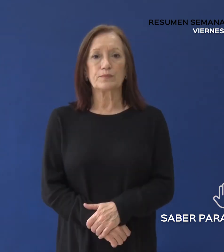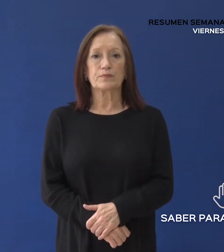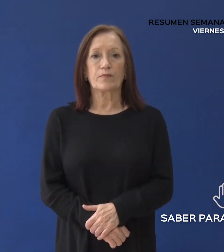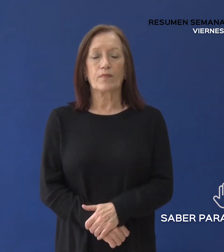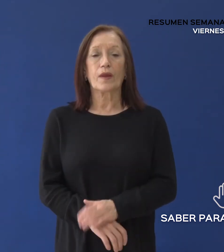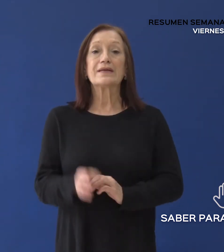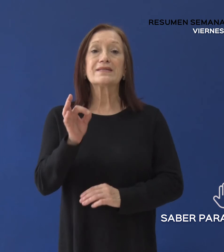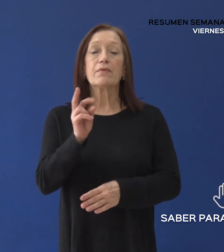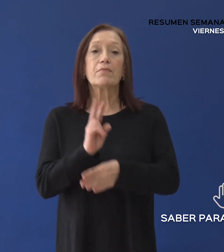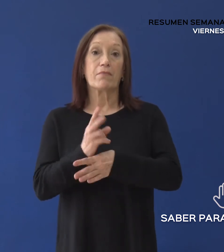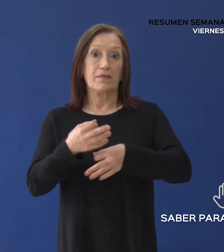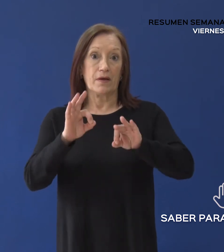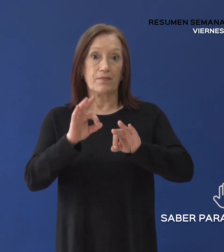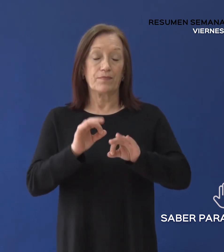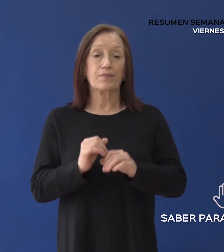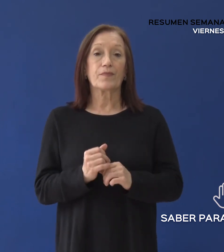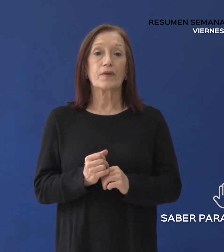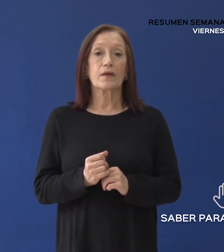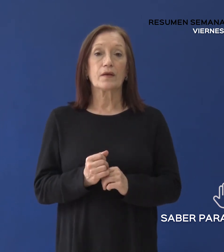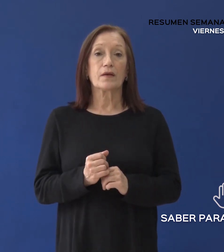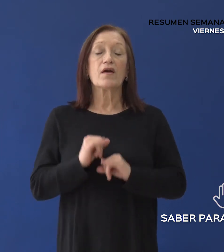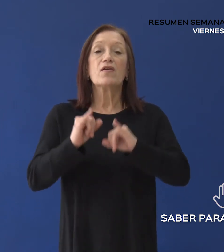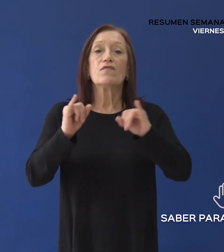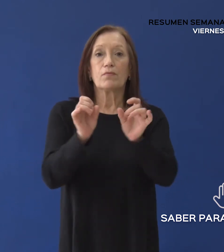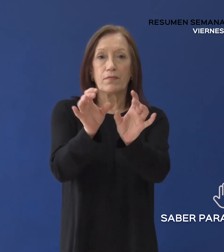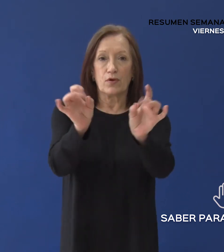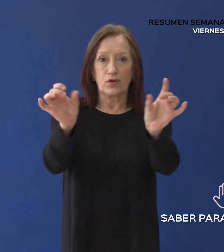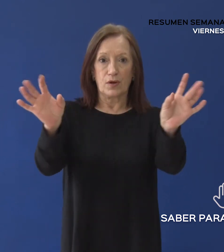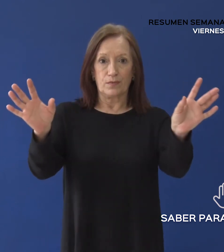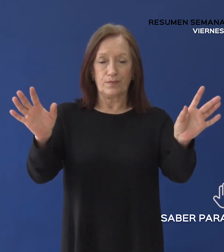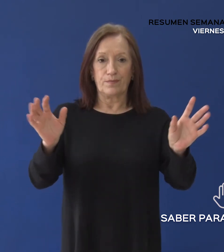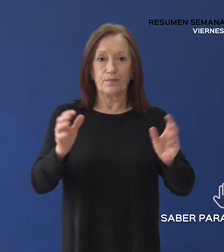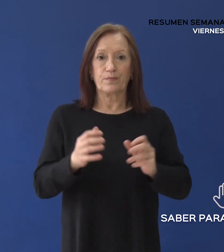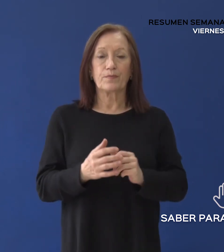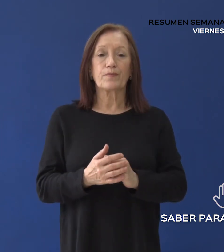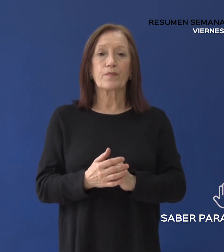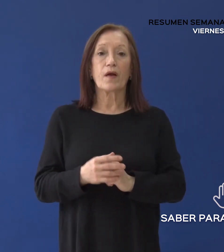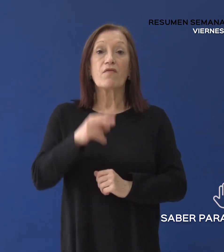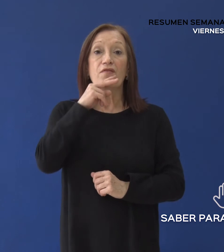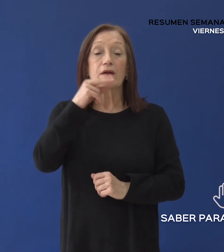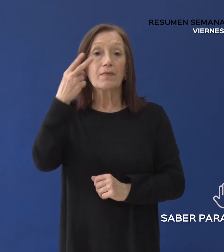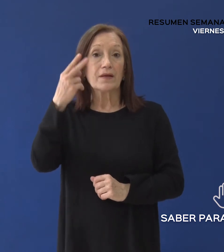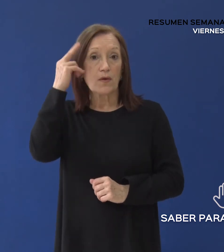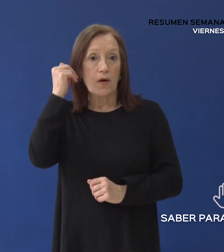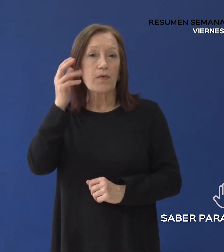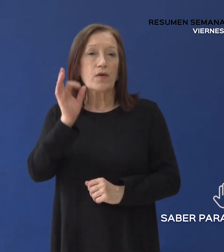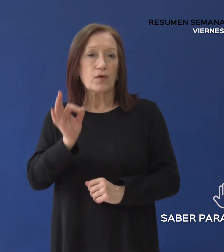Saber para prevenir Informe epidemiológico Viernes 29 de octubre